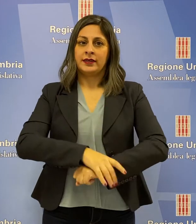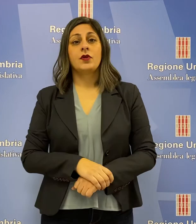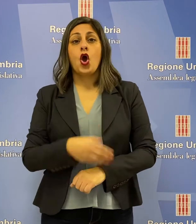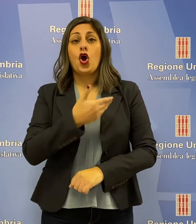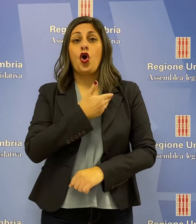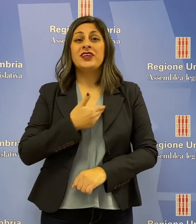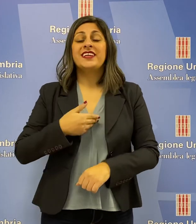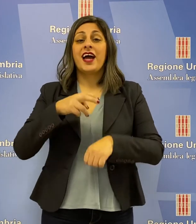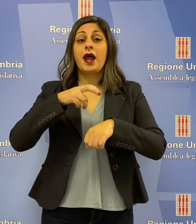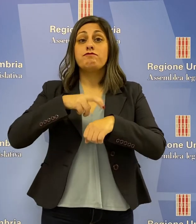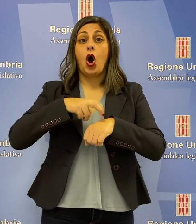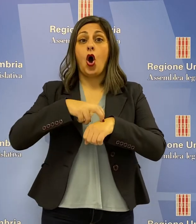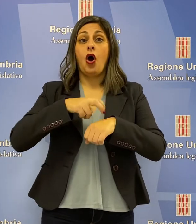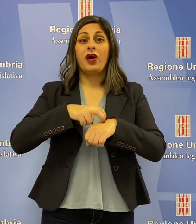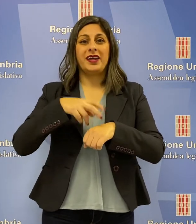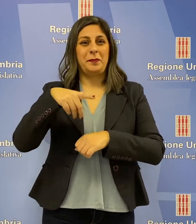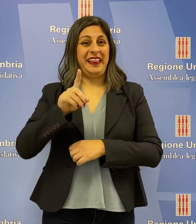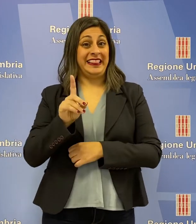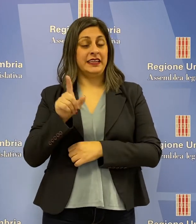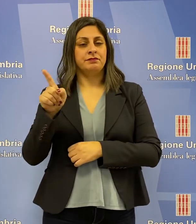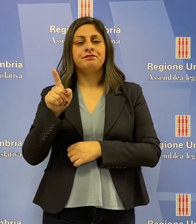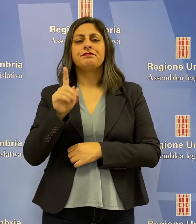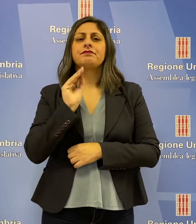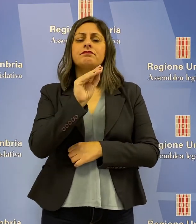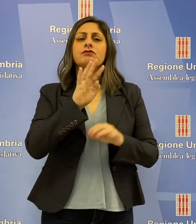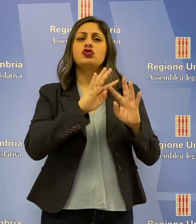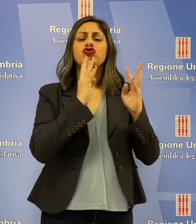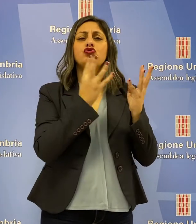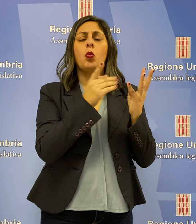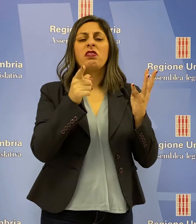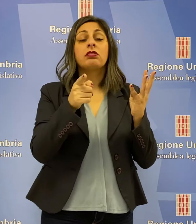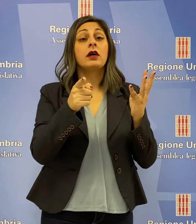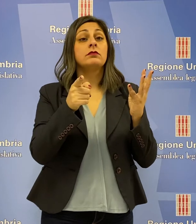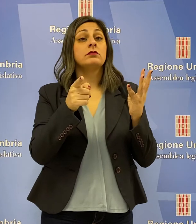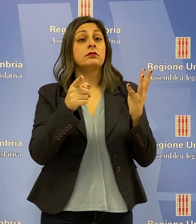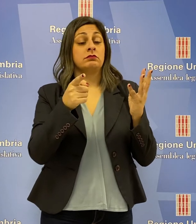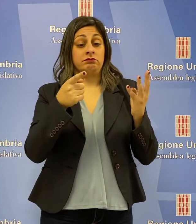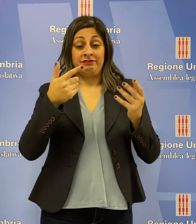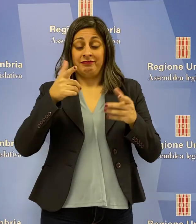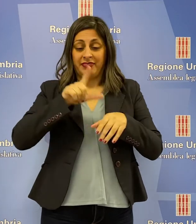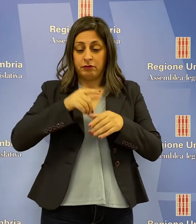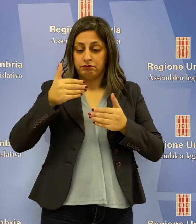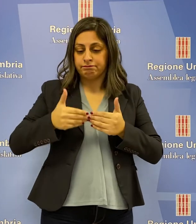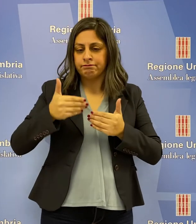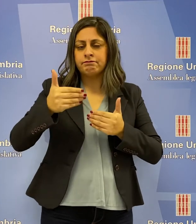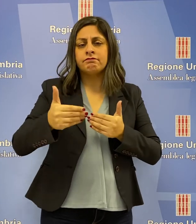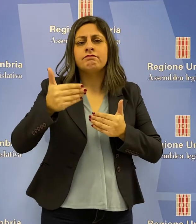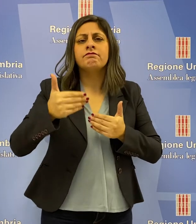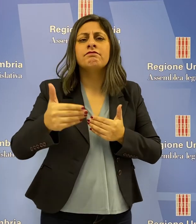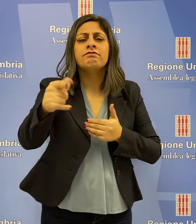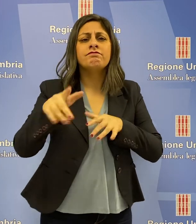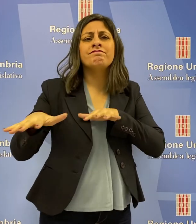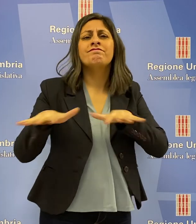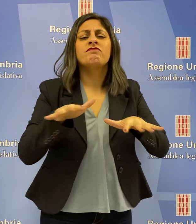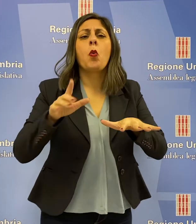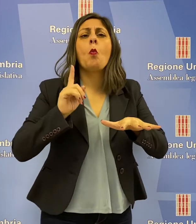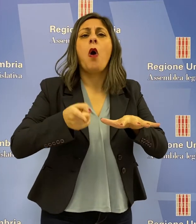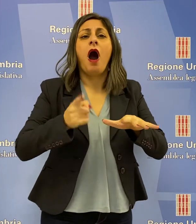Il consigliere Tommaso Bori del Partito Democratico ha chiesto alla Giunta quali azioni di breve, medio e lungo periodo intende mettere in